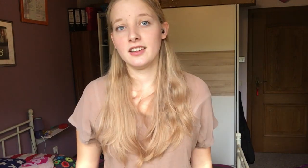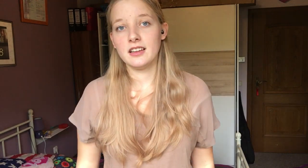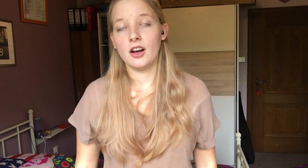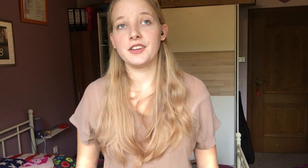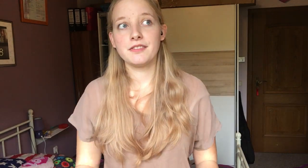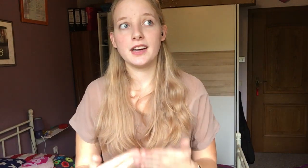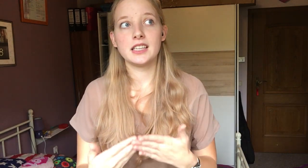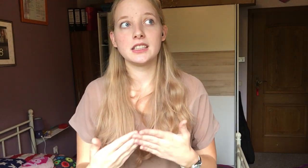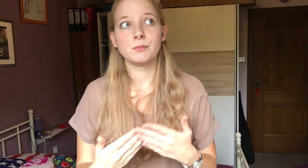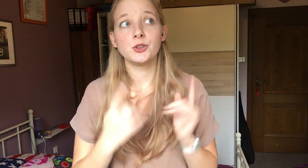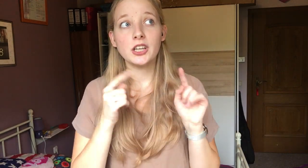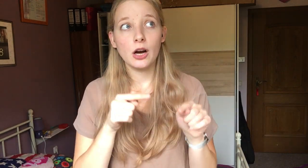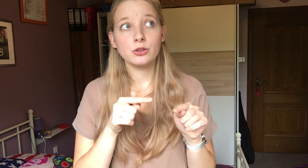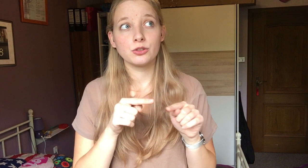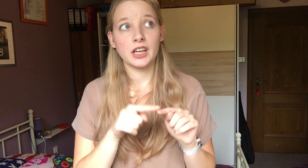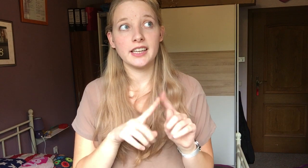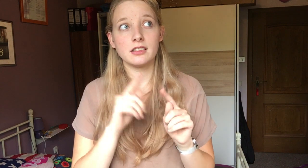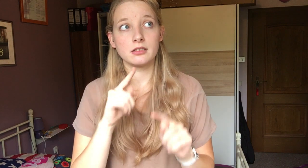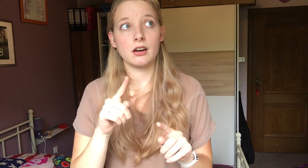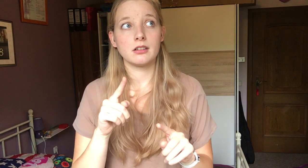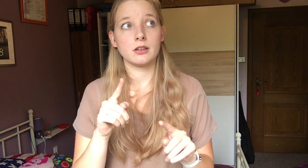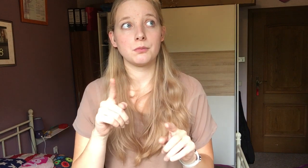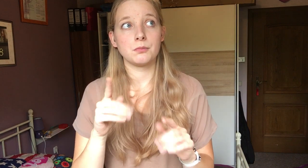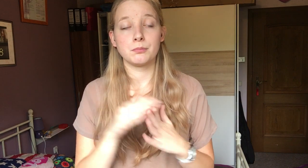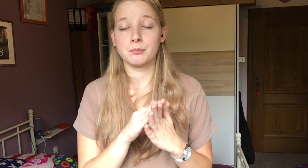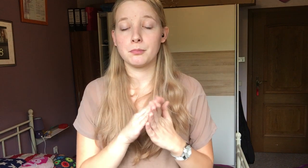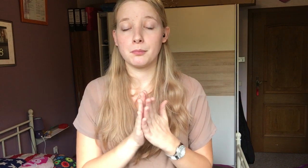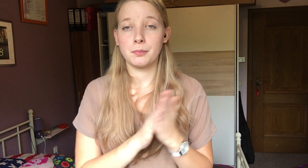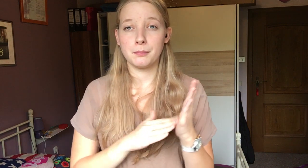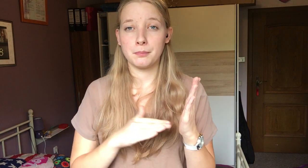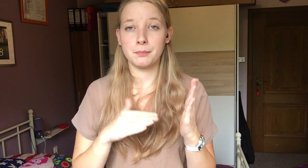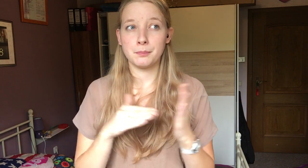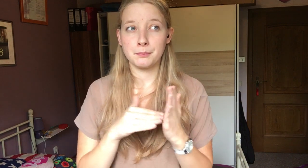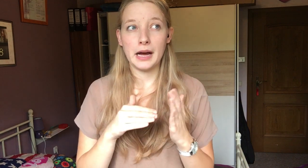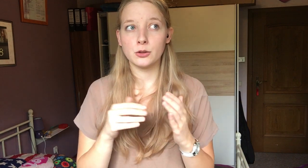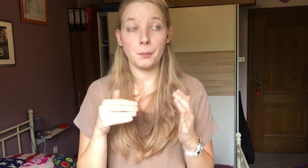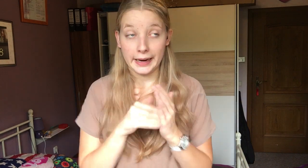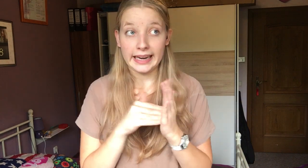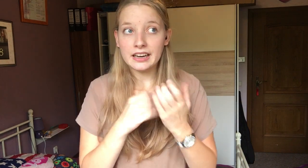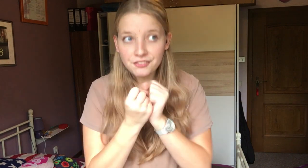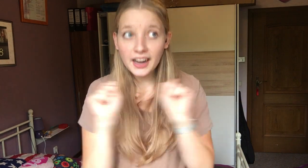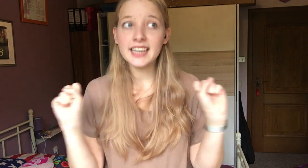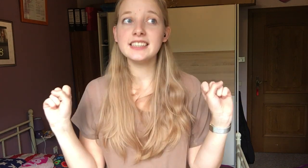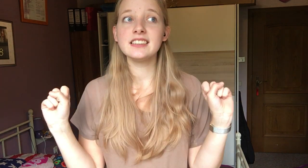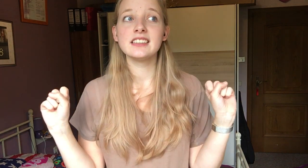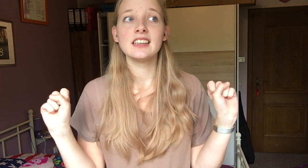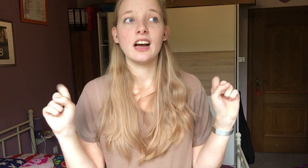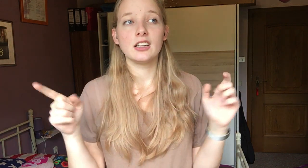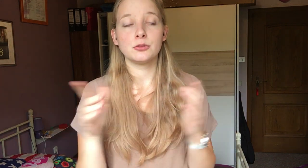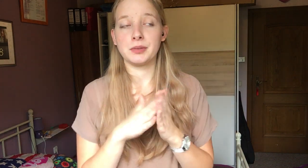Auf jeden Fall, es sollte auch so sein, dass dort barrierefrei ist, also dass